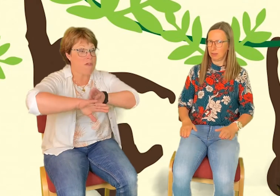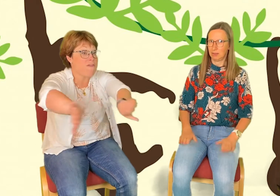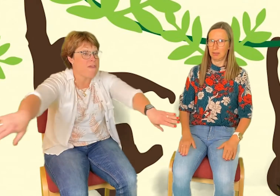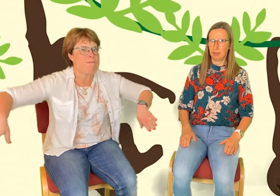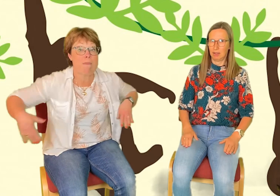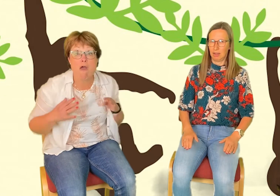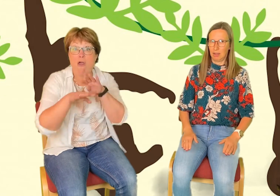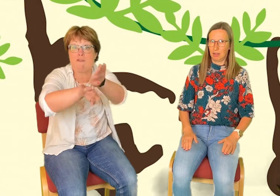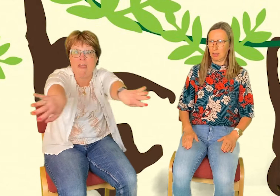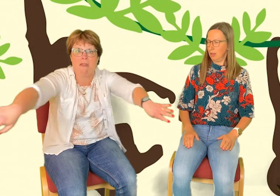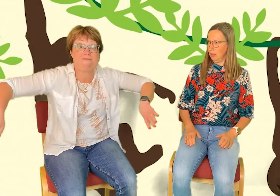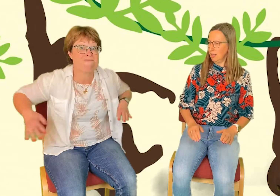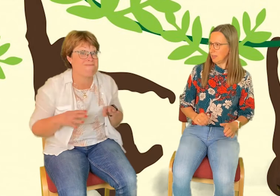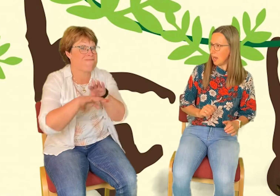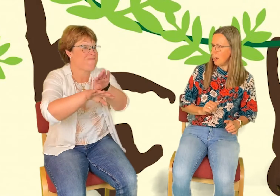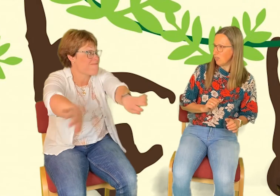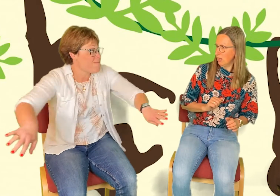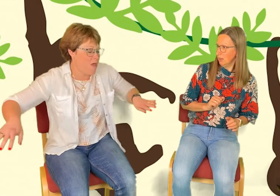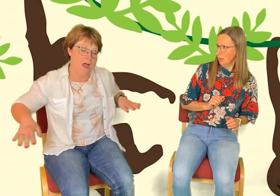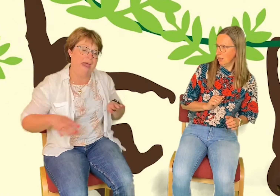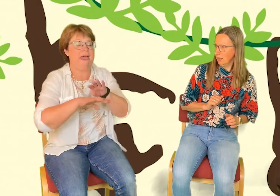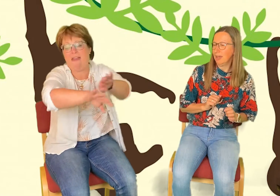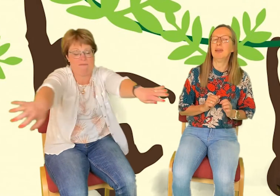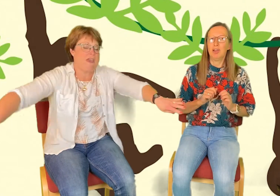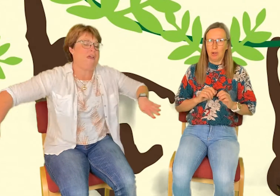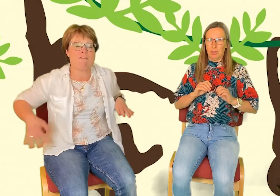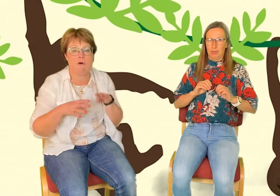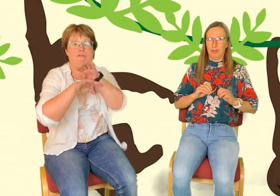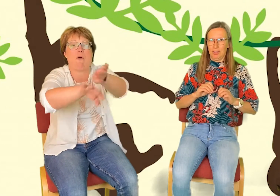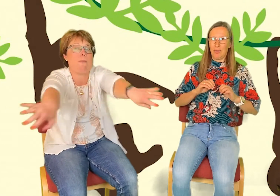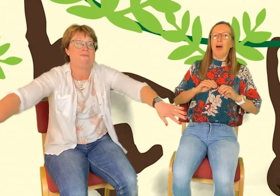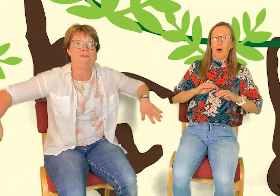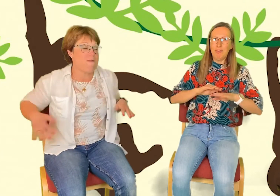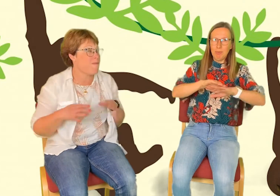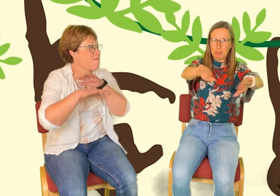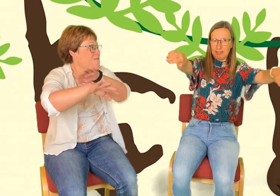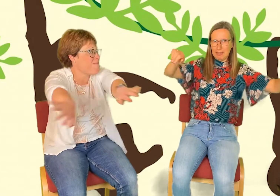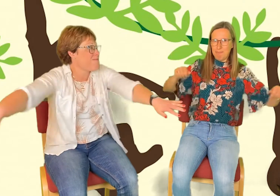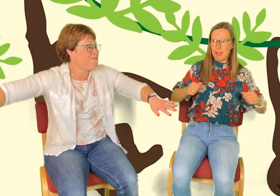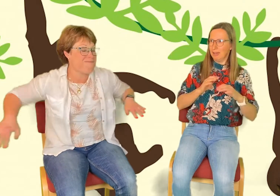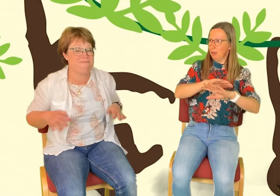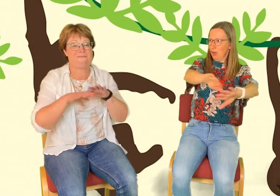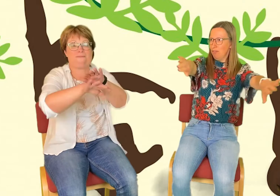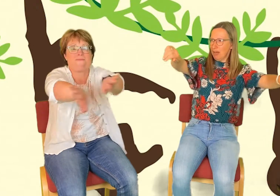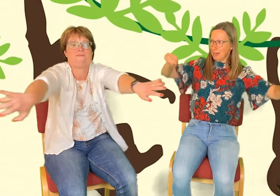simma över den. Det är inte kallt va? Nej, det är så skönt att ha. Och vi måste simma över den.